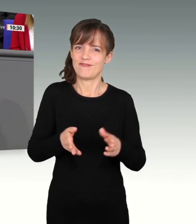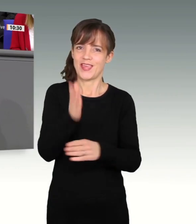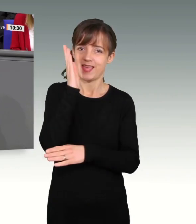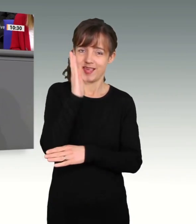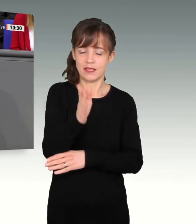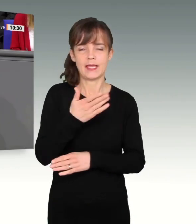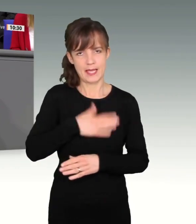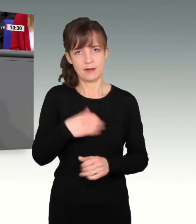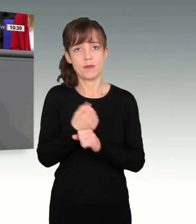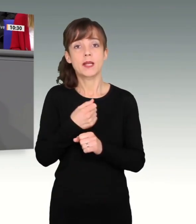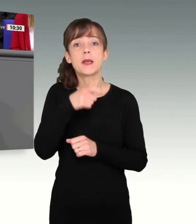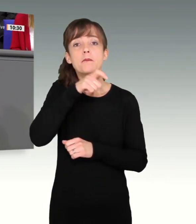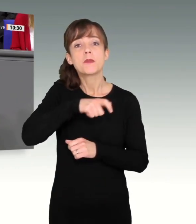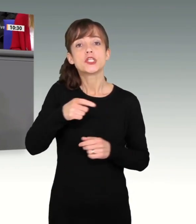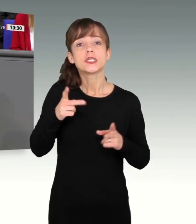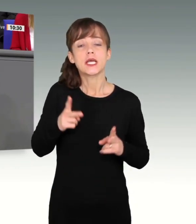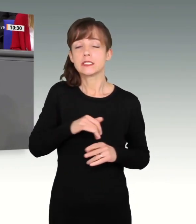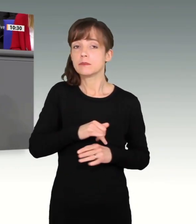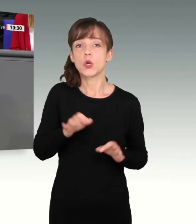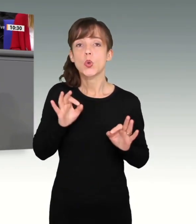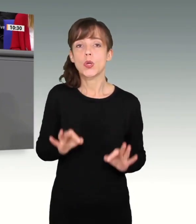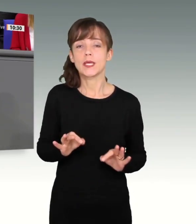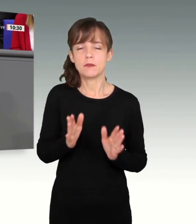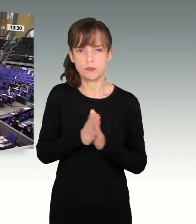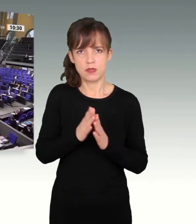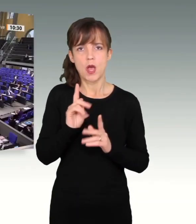immer konkret, handeln sie auch konkret. Vielen Dank.